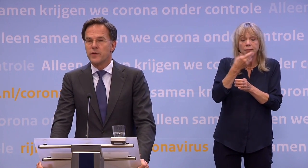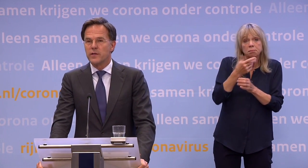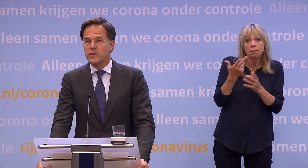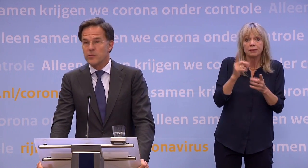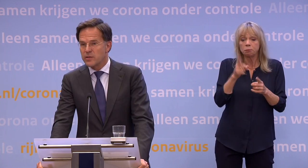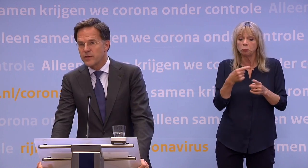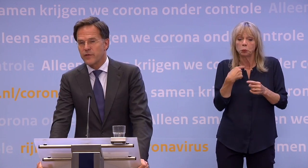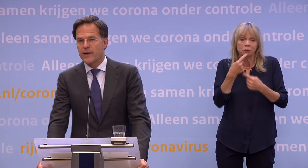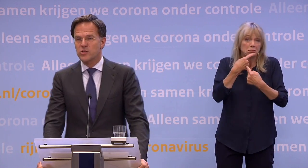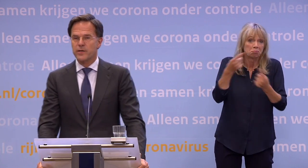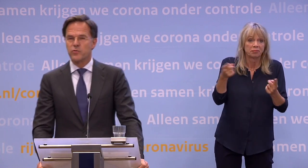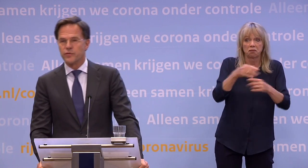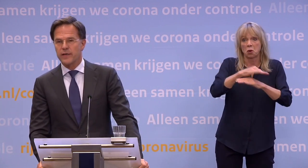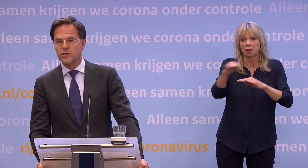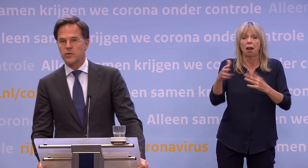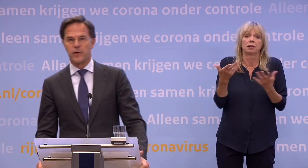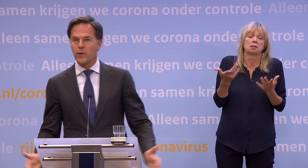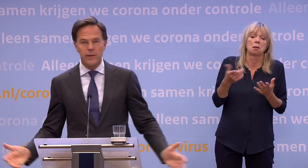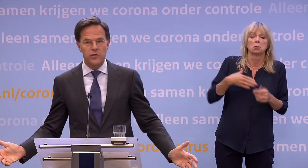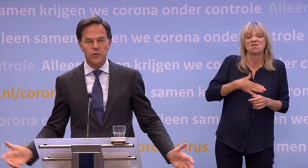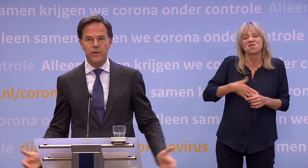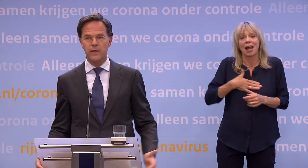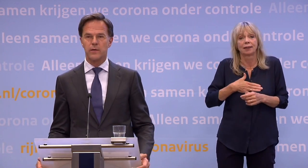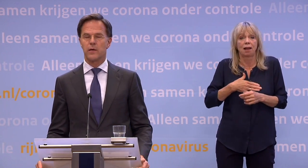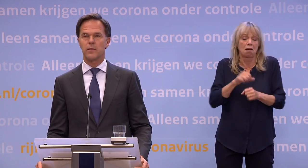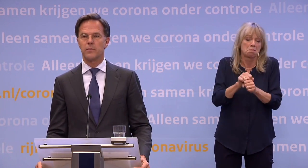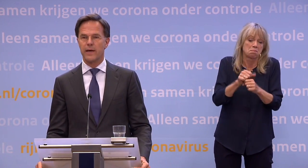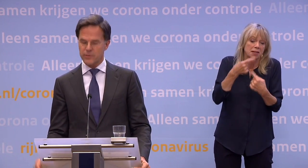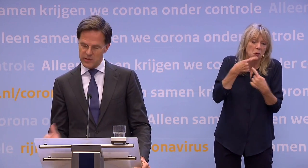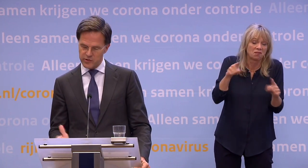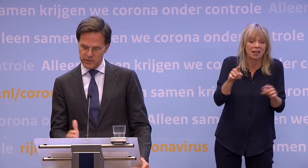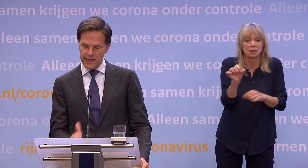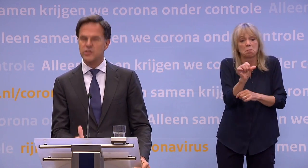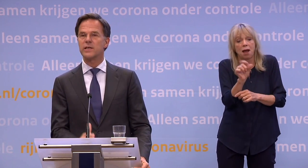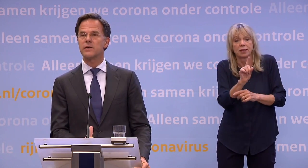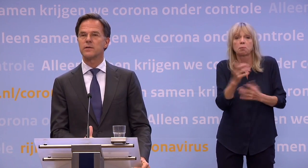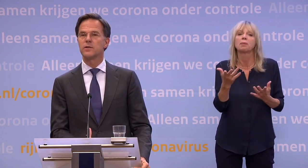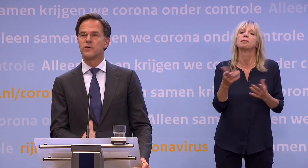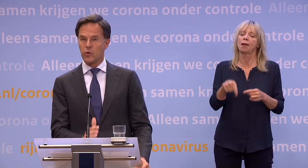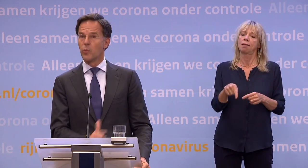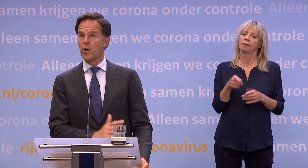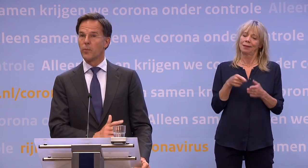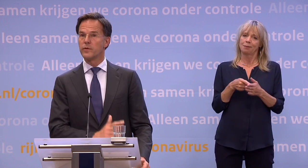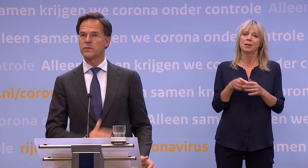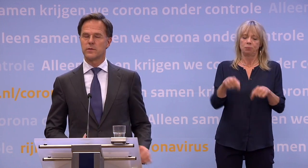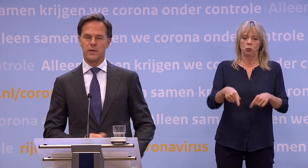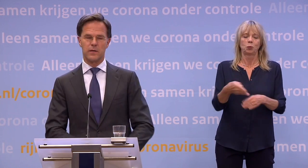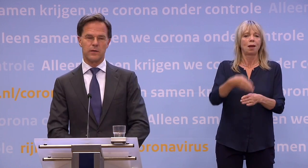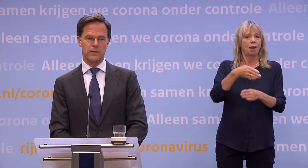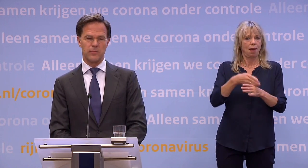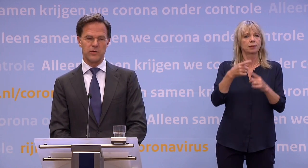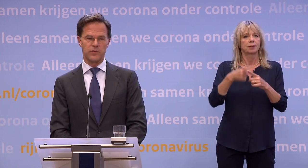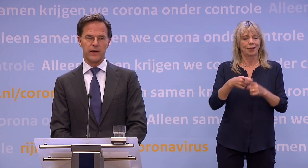we methodes vinden. Dat kan misschien in de vrijdagse persconferentie of andere momenten door de week. Maar in principe is dit de laatste keer. Voorlopig hopen we,